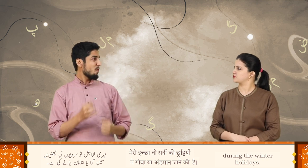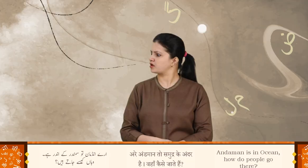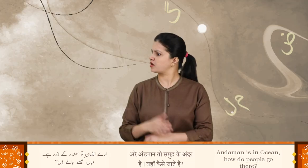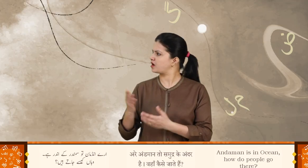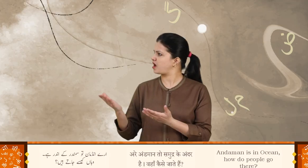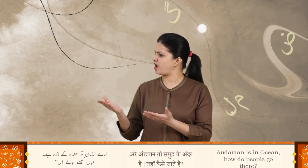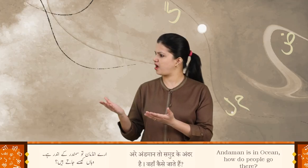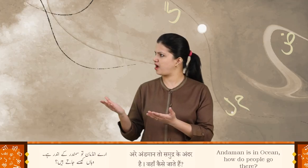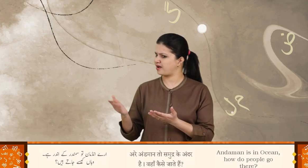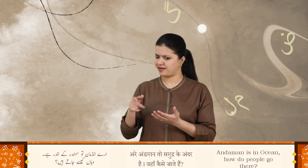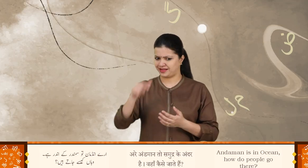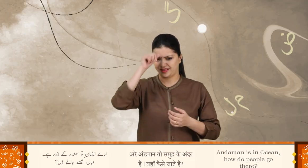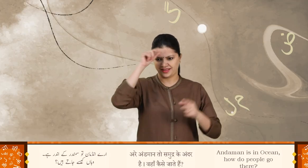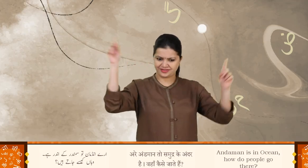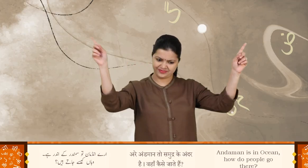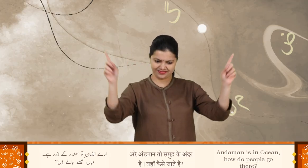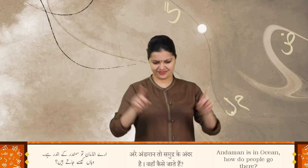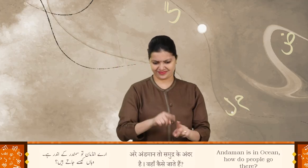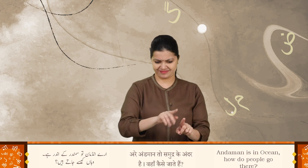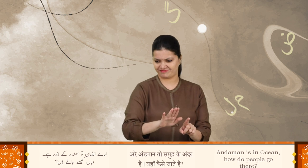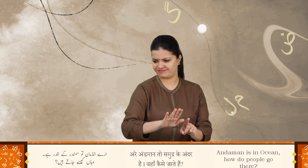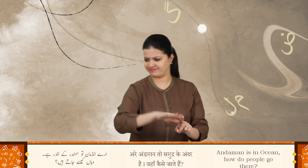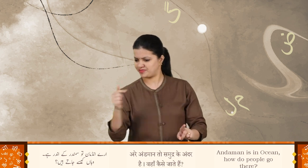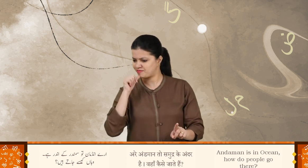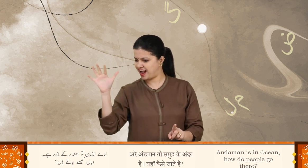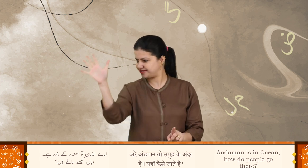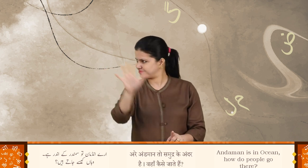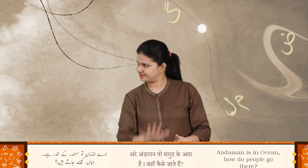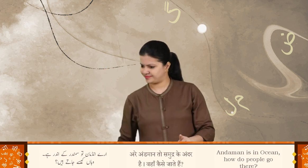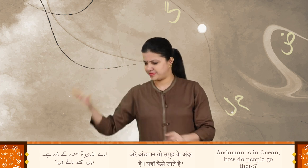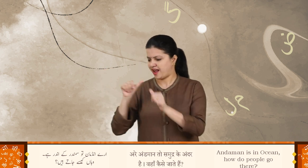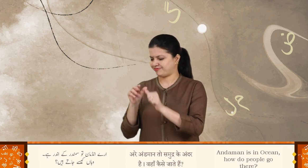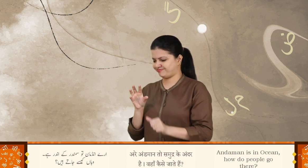ارے انڈمان تو سمندر کے اندر ہے، وہاں کیسے جاتے ہیں؟